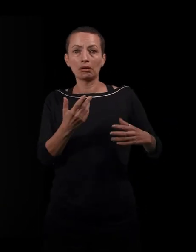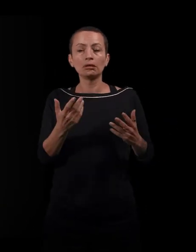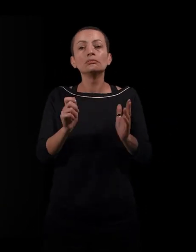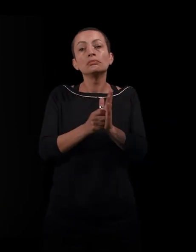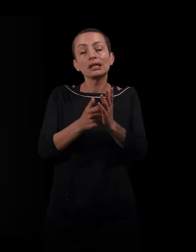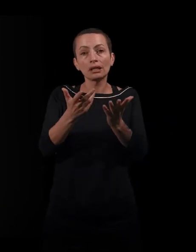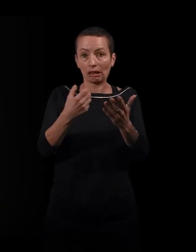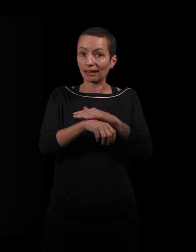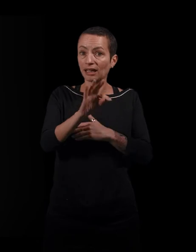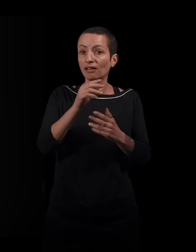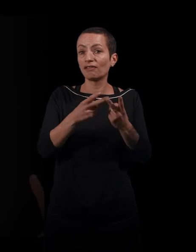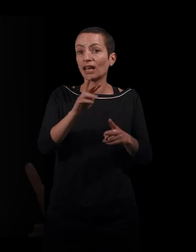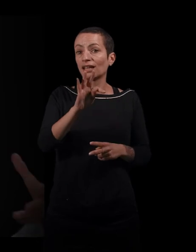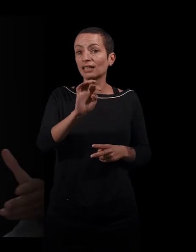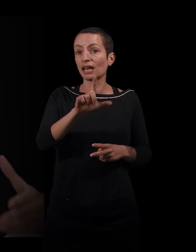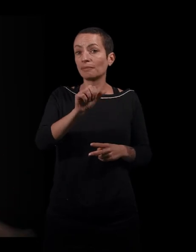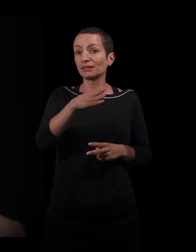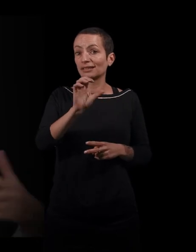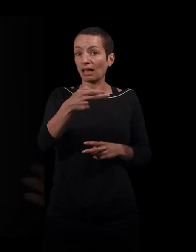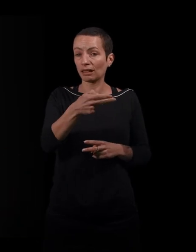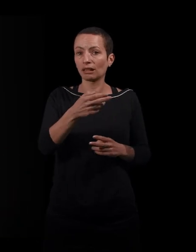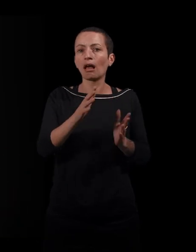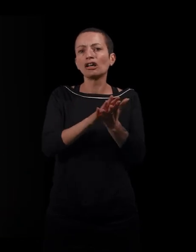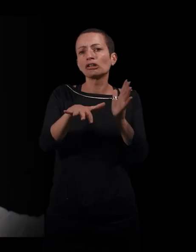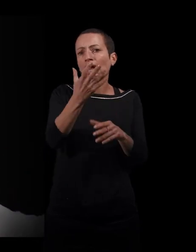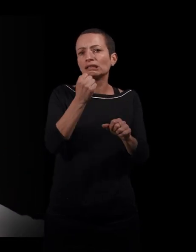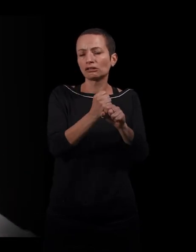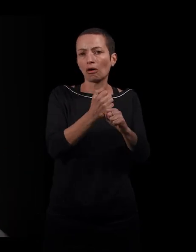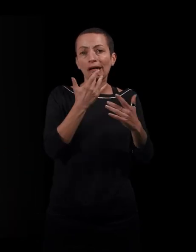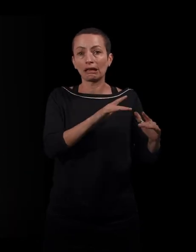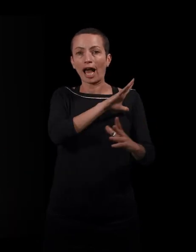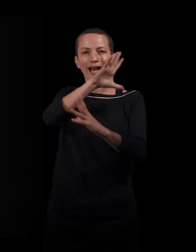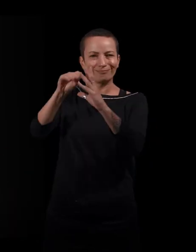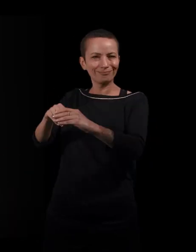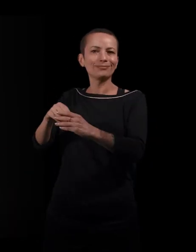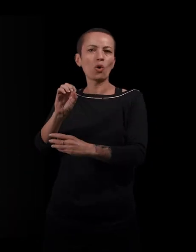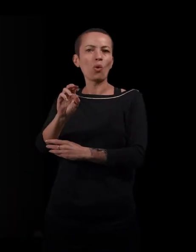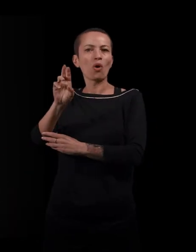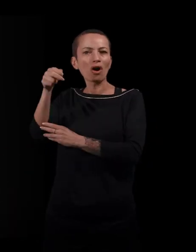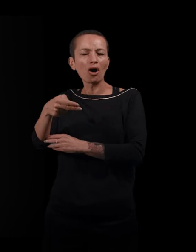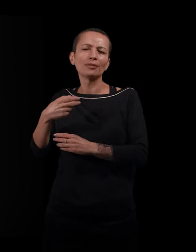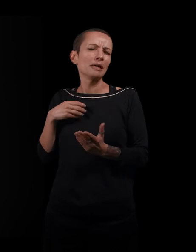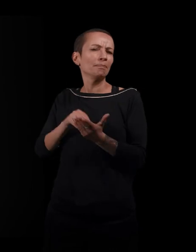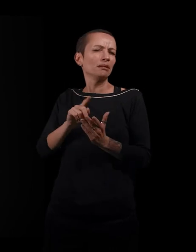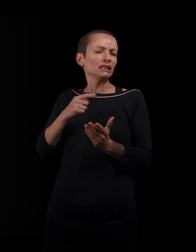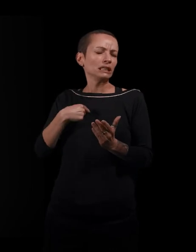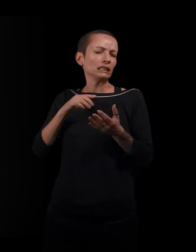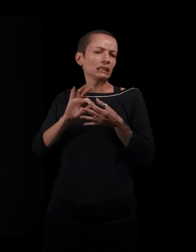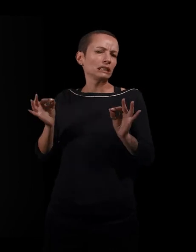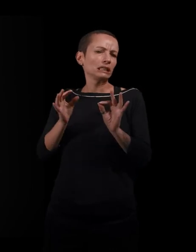Clemsen, quand elle quitte Clemsen à 15 ans et qu'elle arrive à Oran, ça, c'est un aspect qui n pas vraiment dans mon livre parce que ce n'était pas le sujet de mon livre. Mais quand